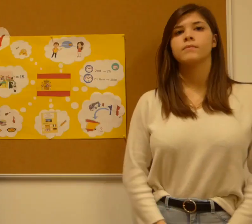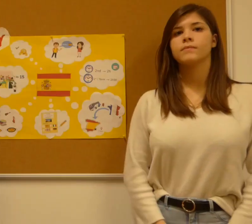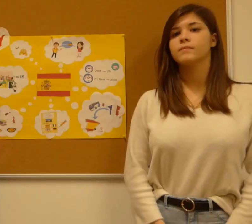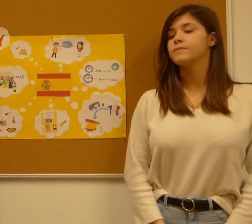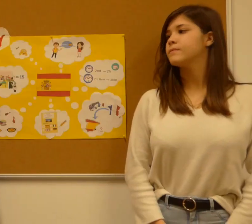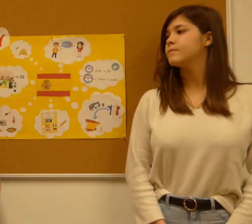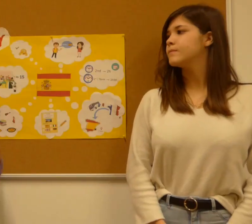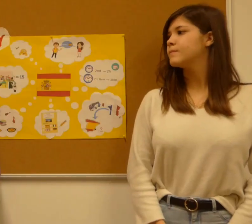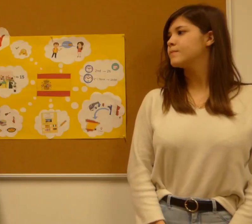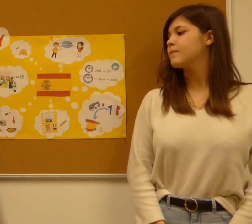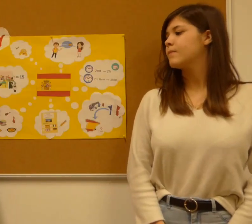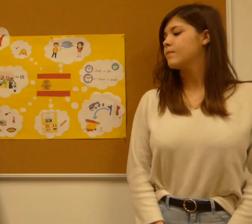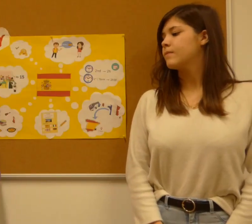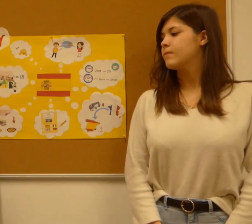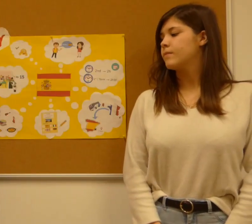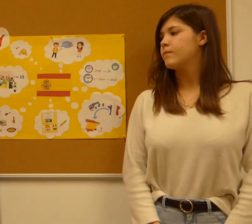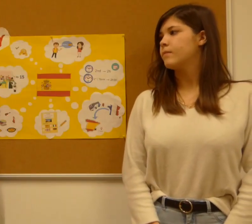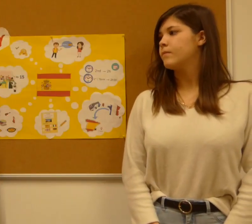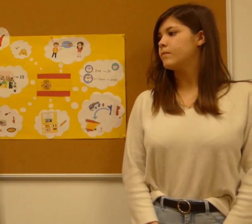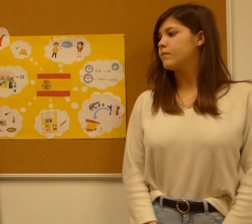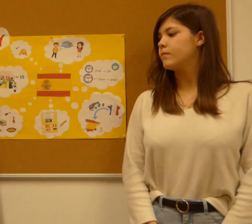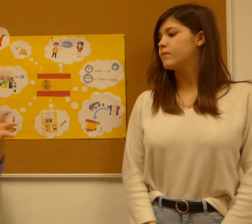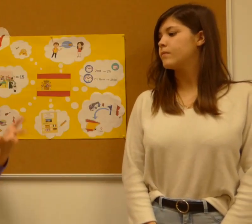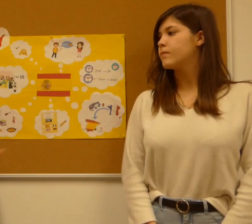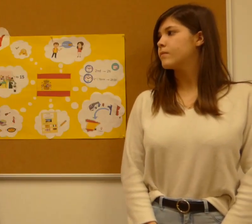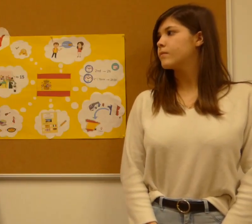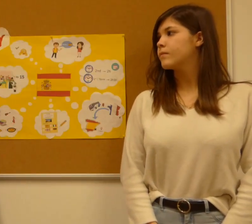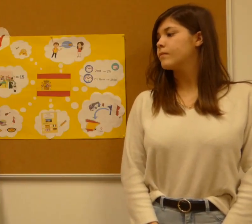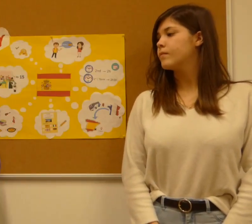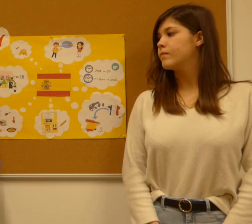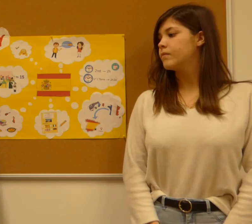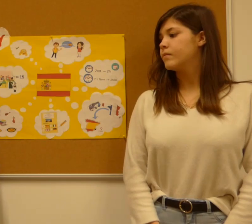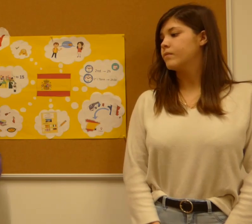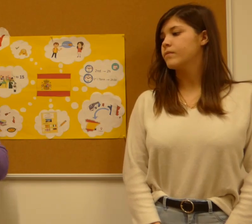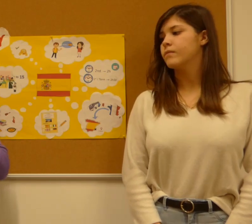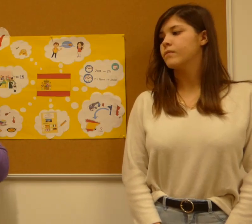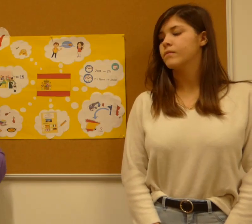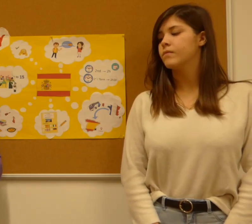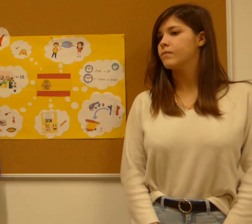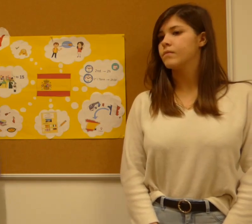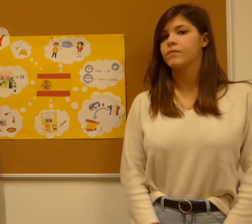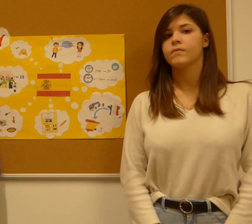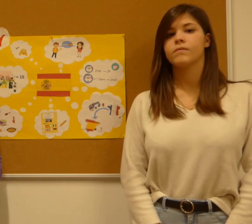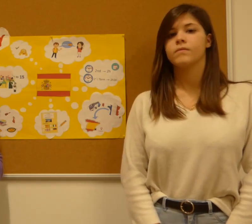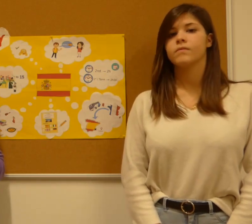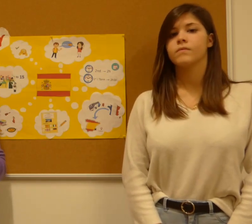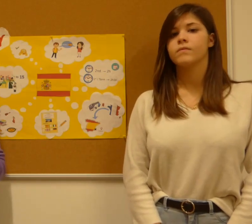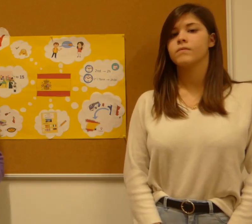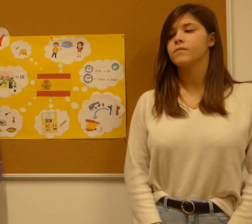Bonjour ! Ici, on vous présente l'option espagnol LV3 qui vous permet de parler trois langues.